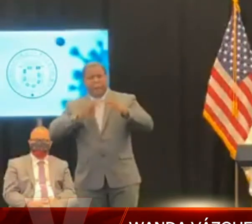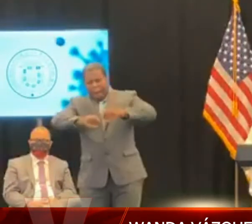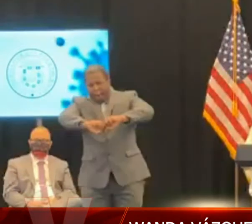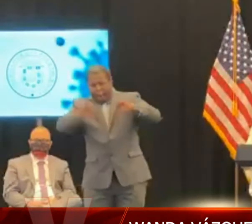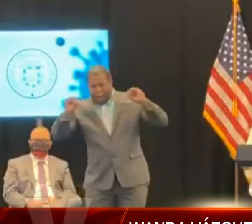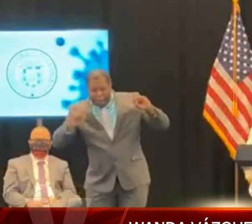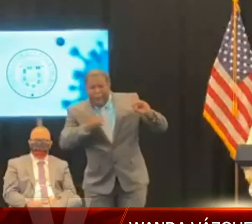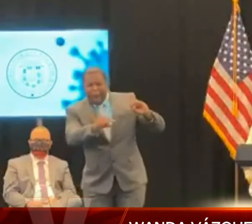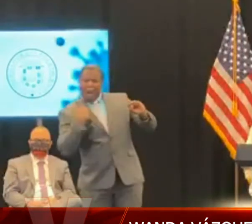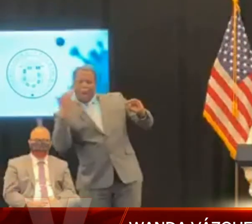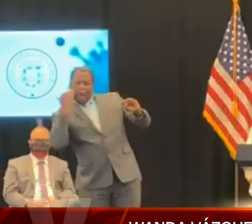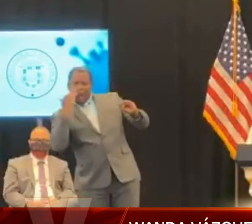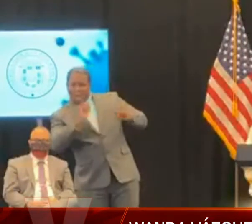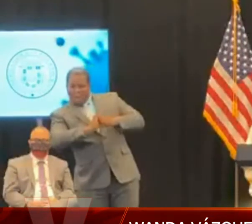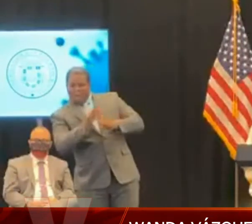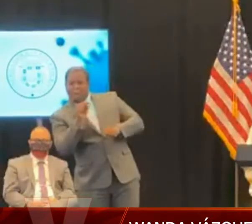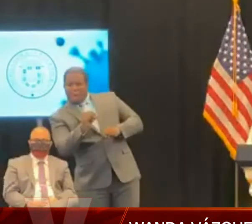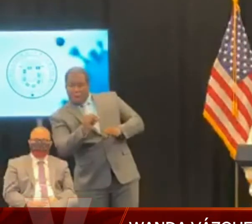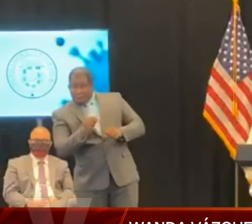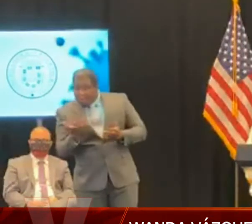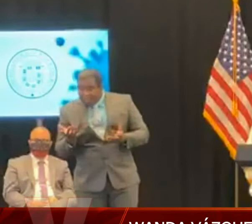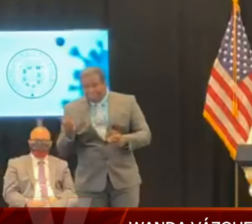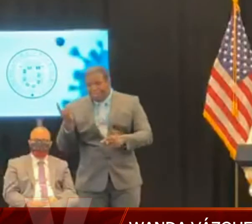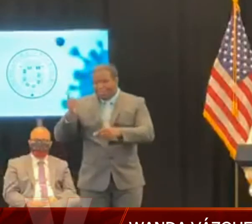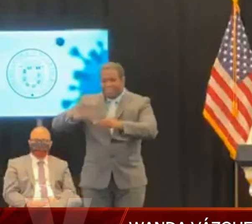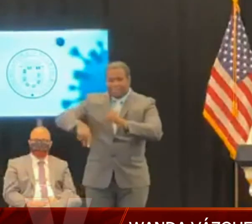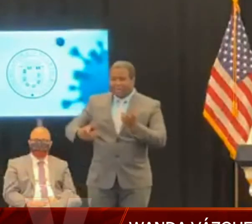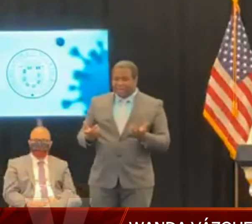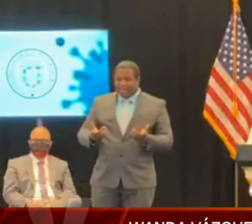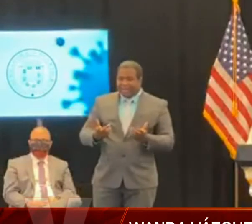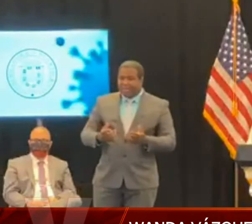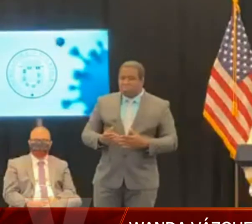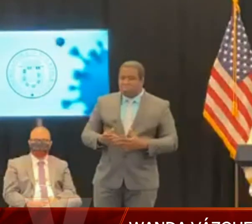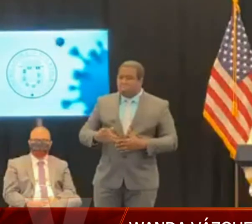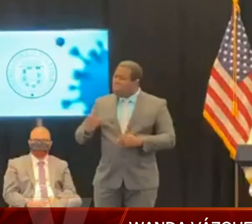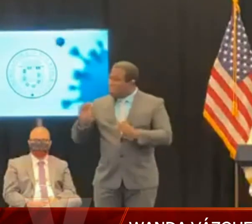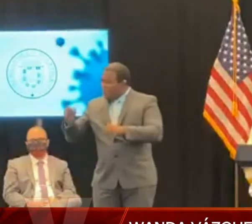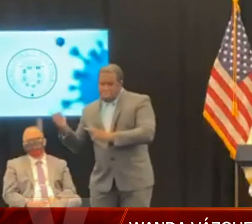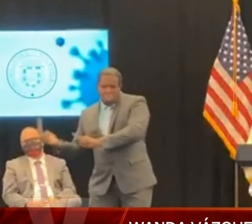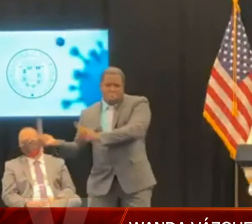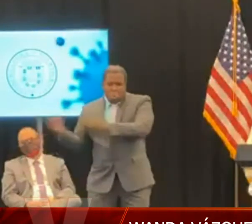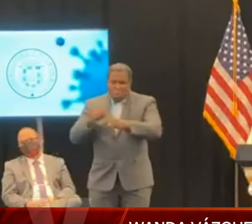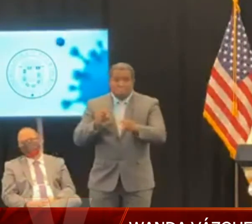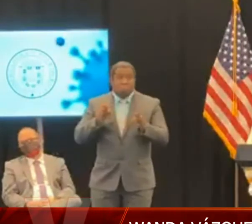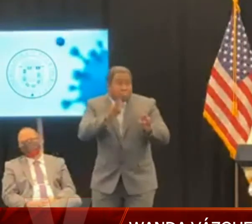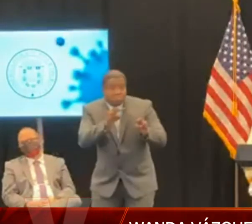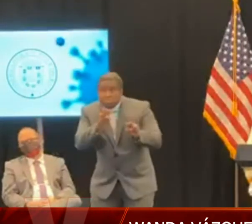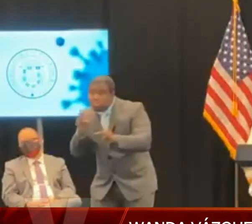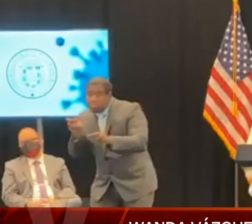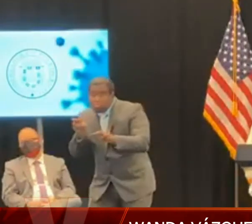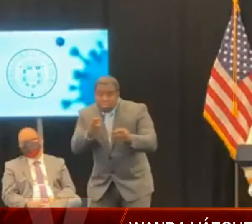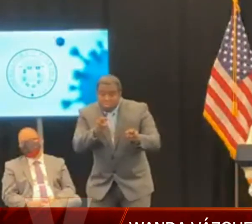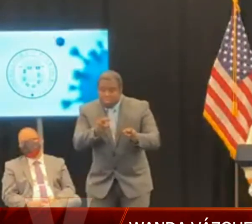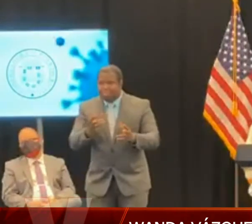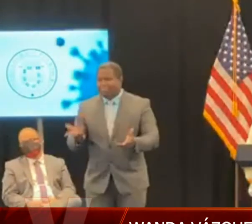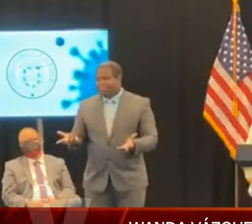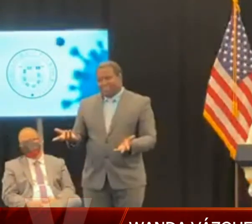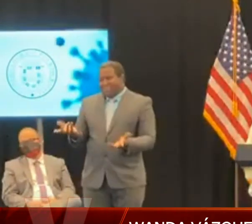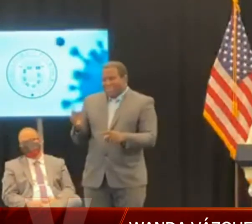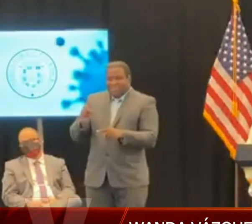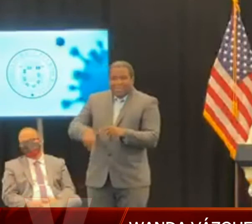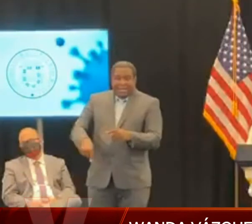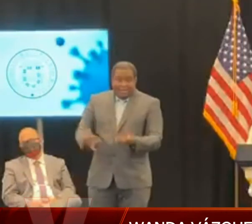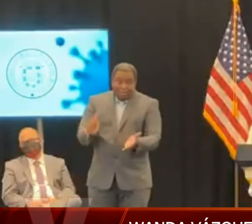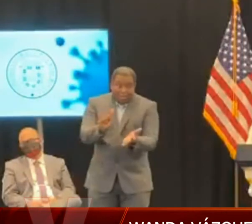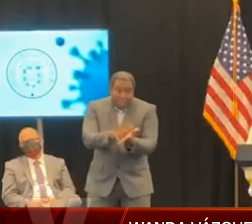No podemos poner policías, ni vigilancia, ni fiscalización a cada persona, en cada esquina de